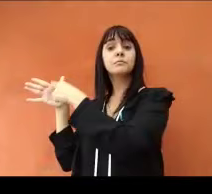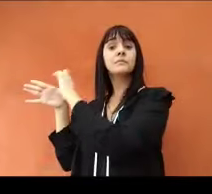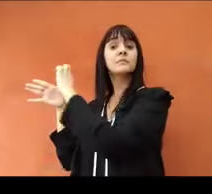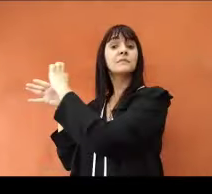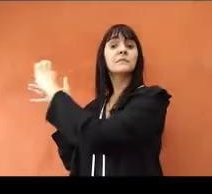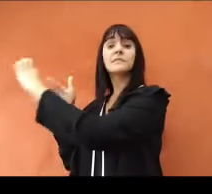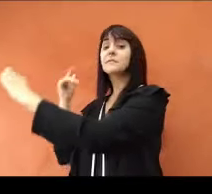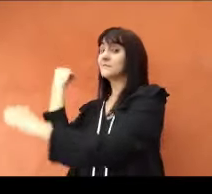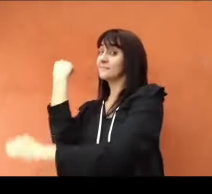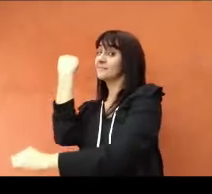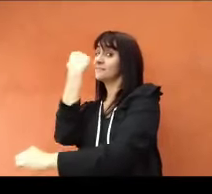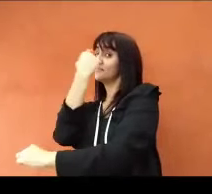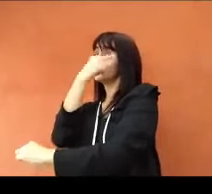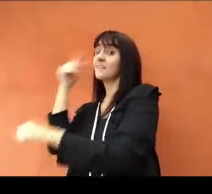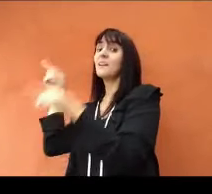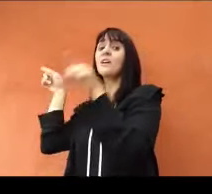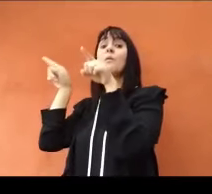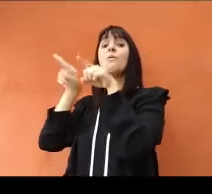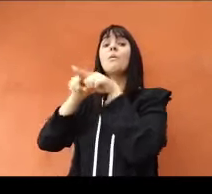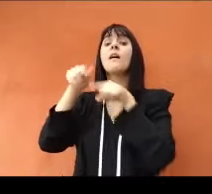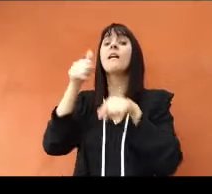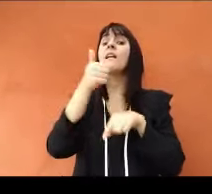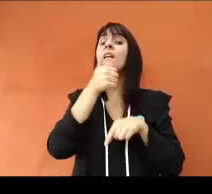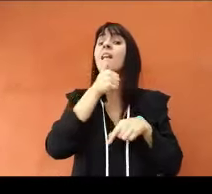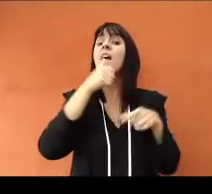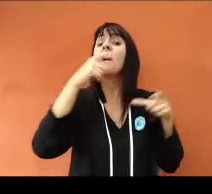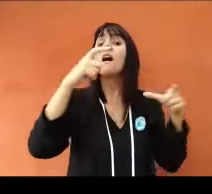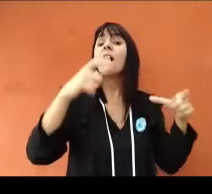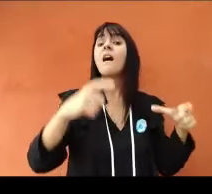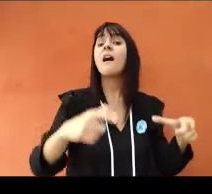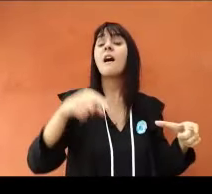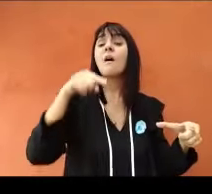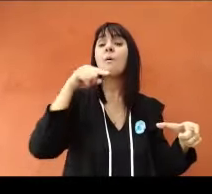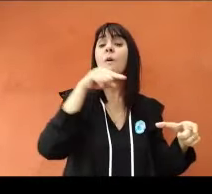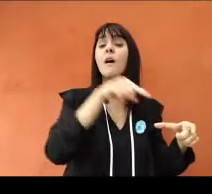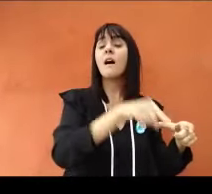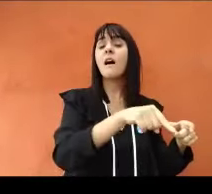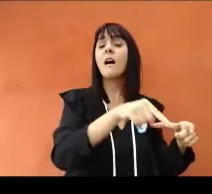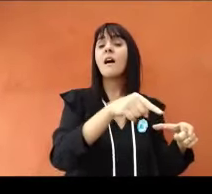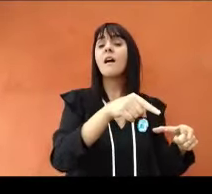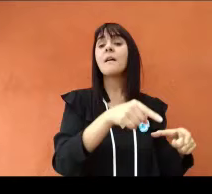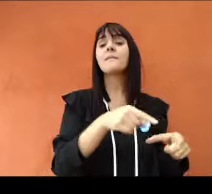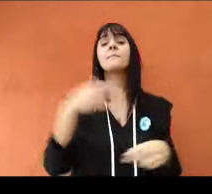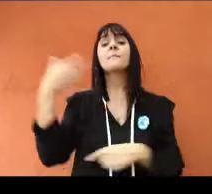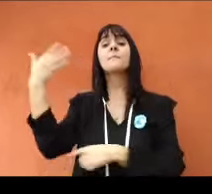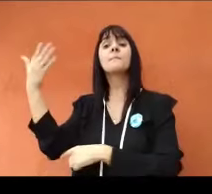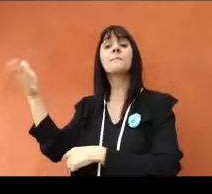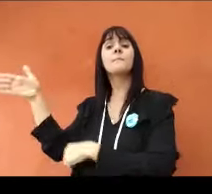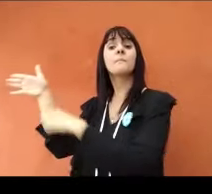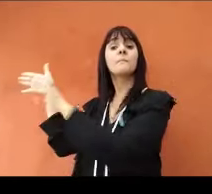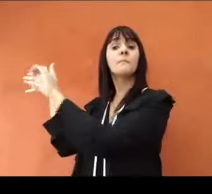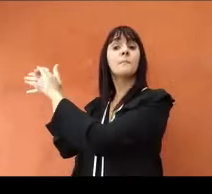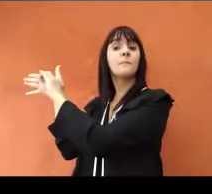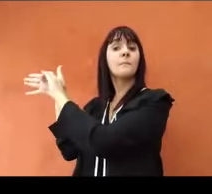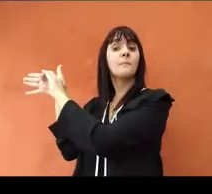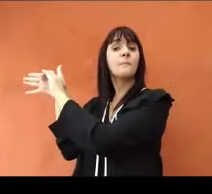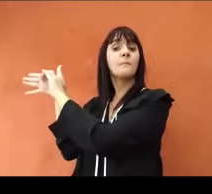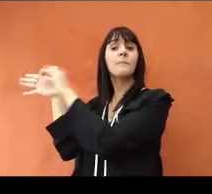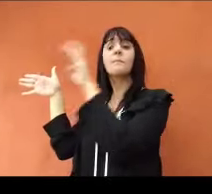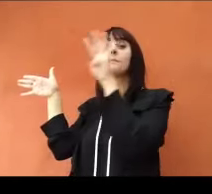Celeste como el lago argentino Y amarillo como